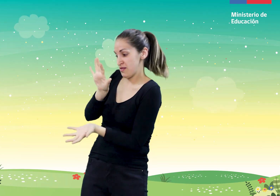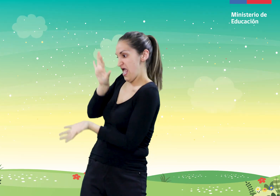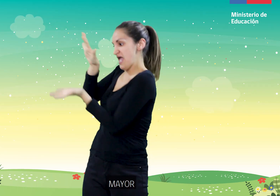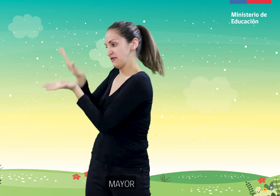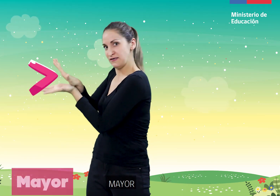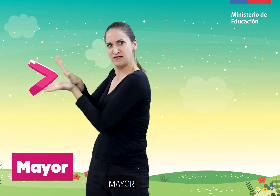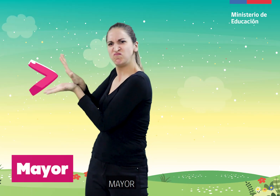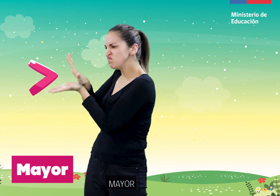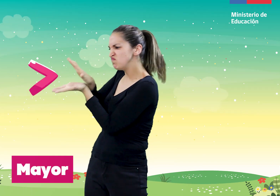Mayor